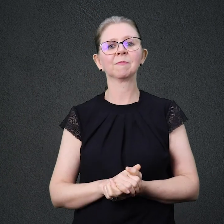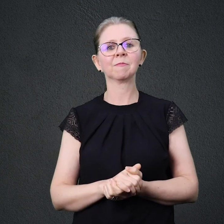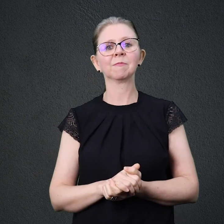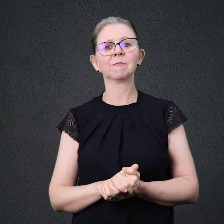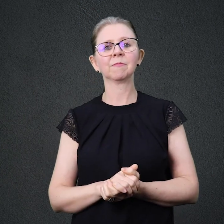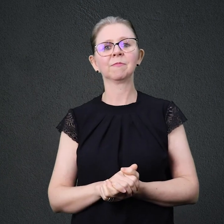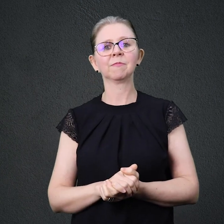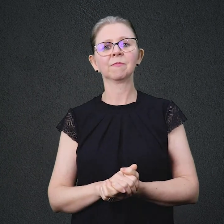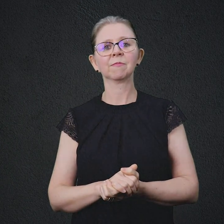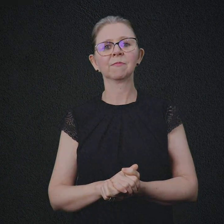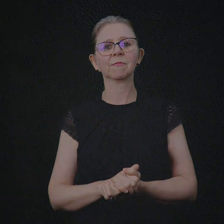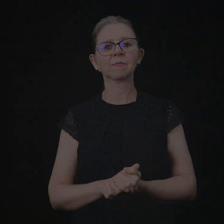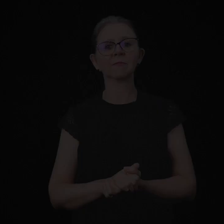.transmundial